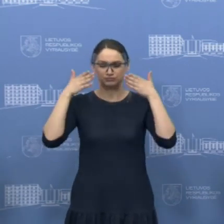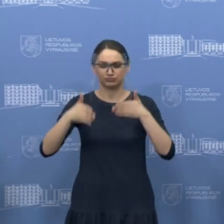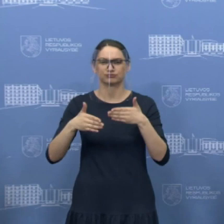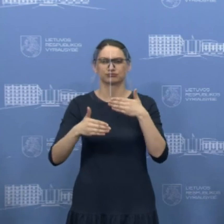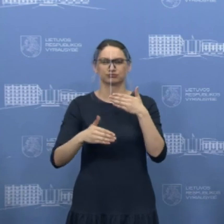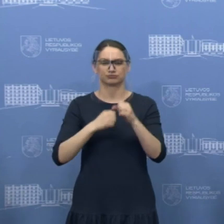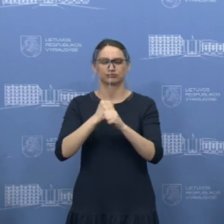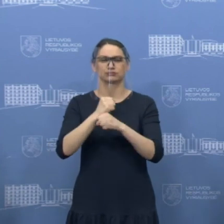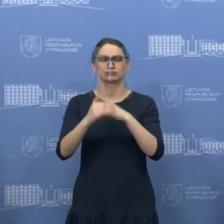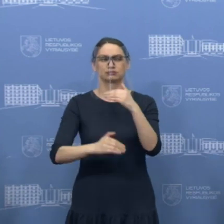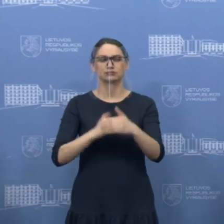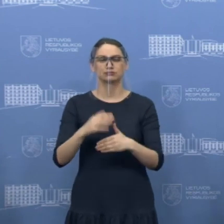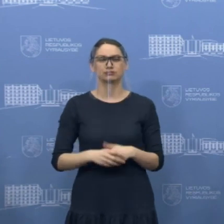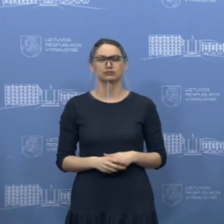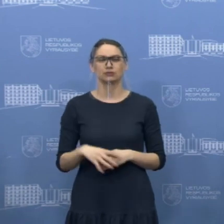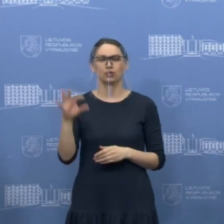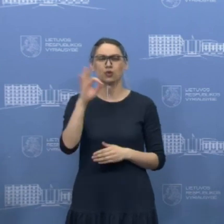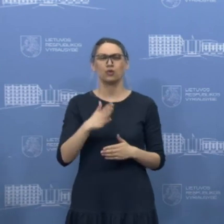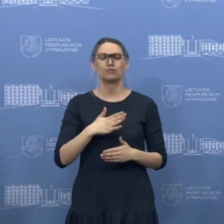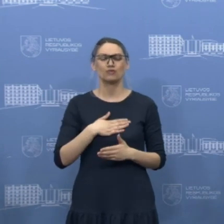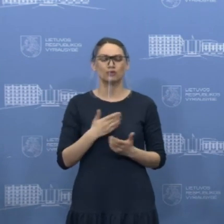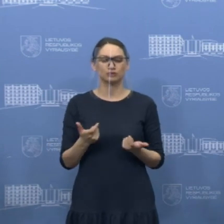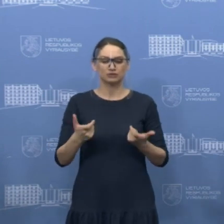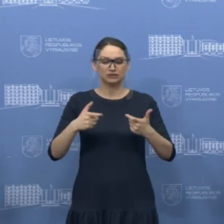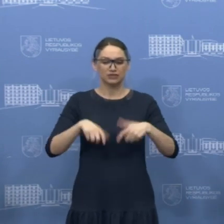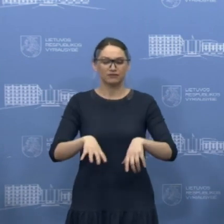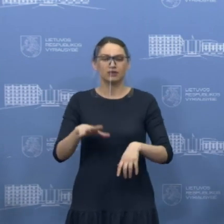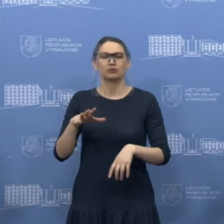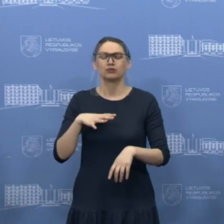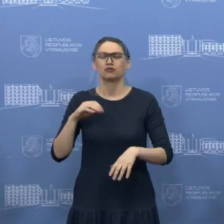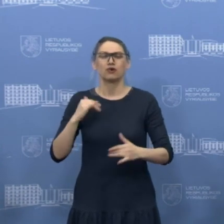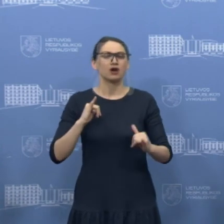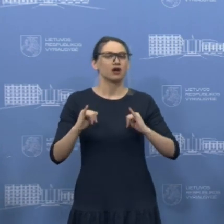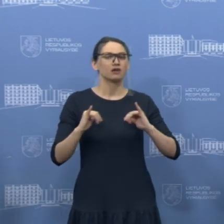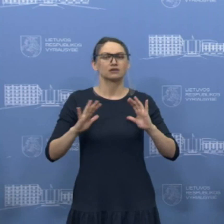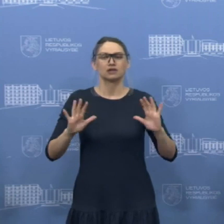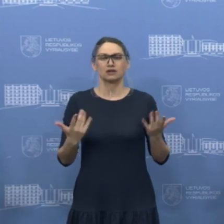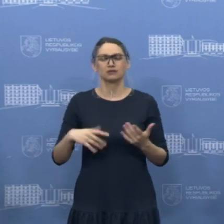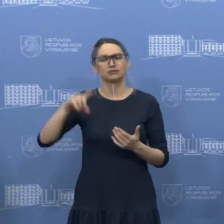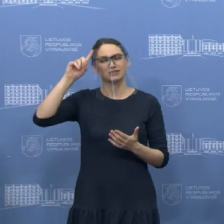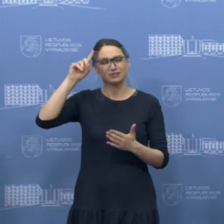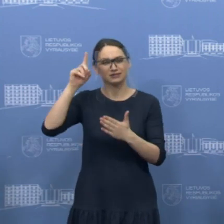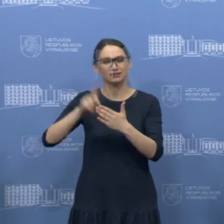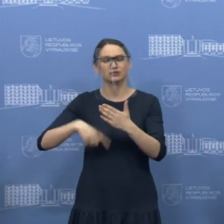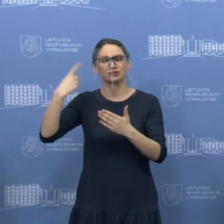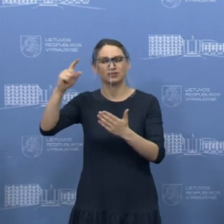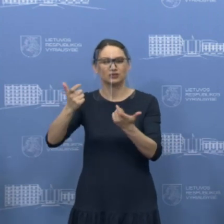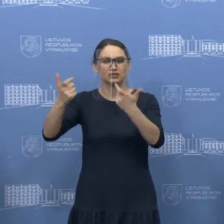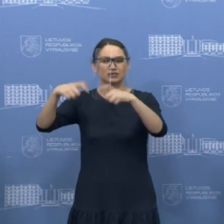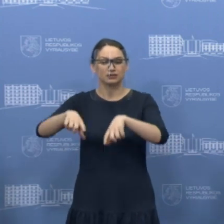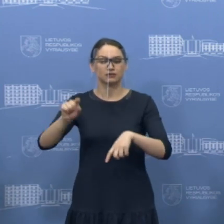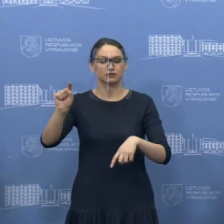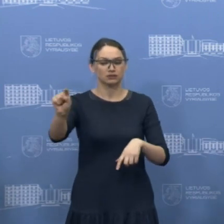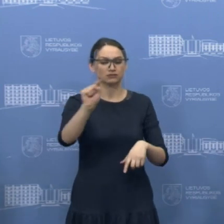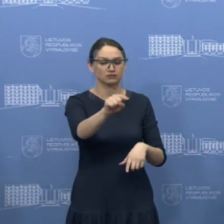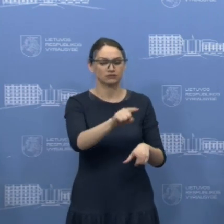Noriu trumpai informuoti apie mūsų savaldybę, kokie veiksmai buvo atliekami. Tikiu, kad kitos Lietuvos savaldybės